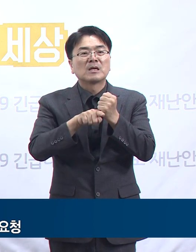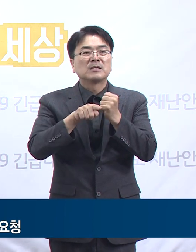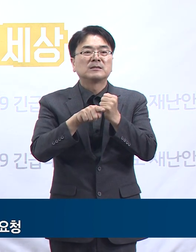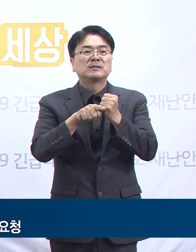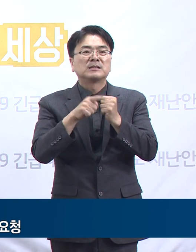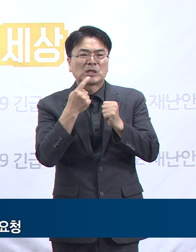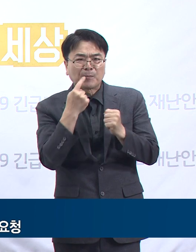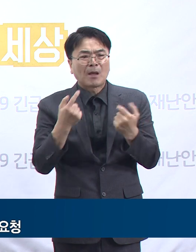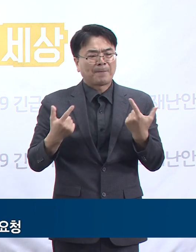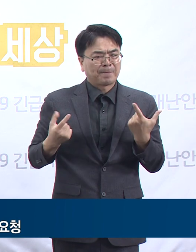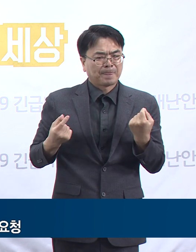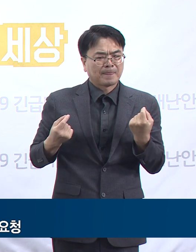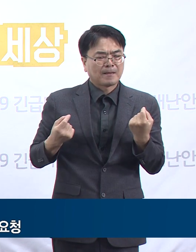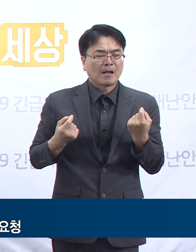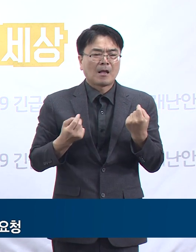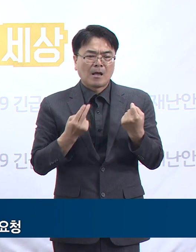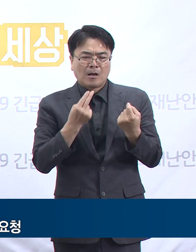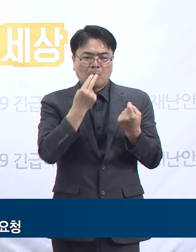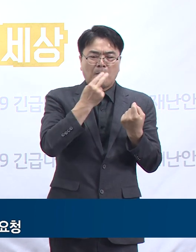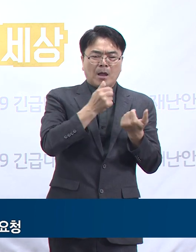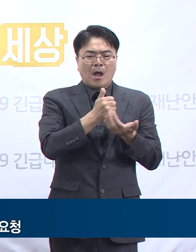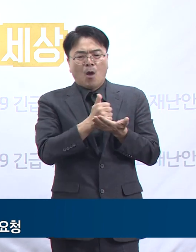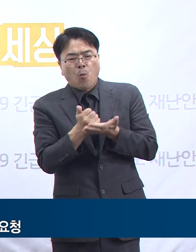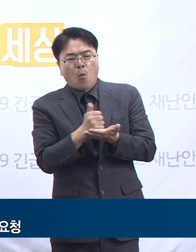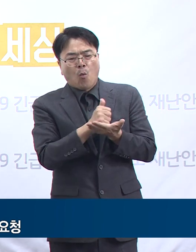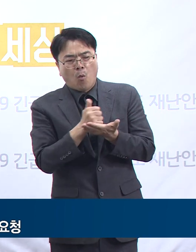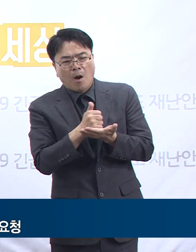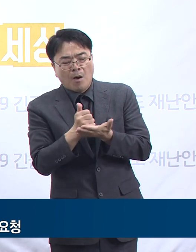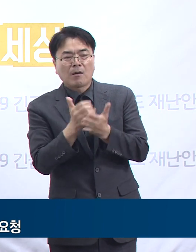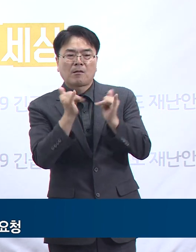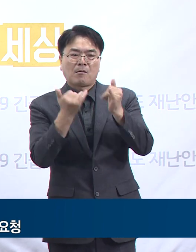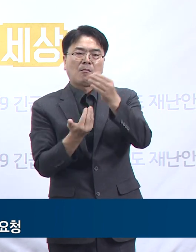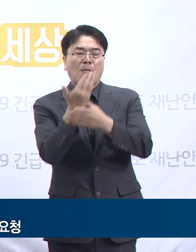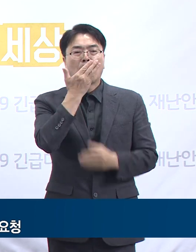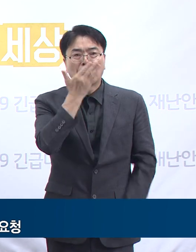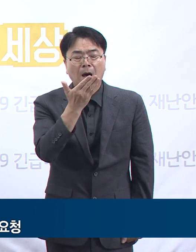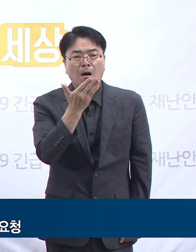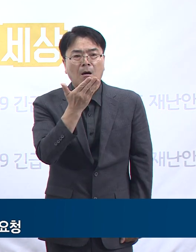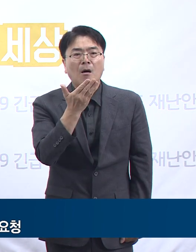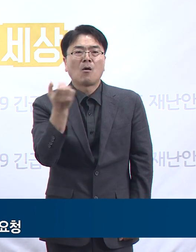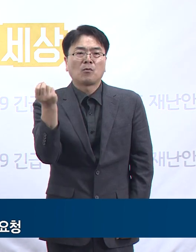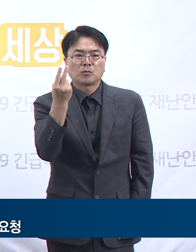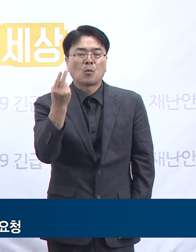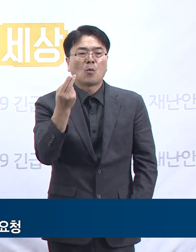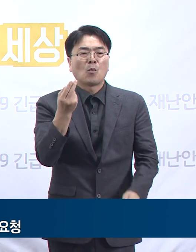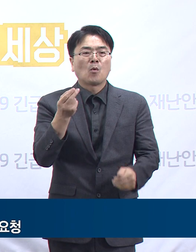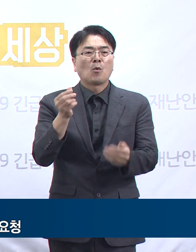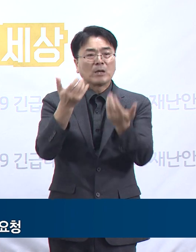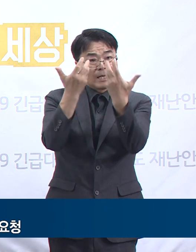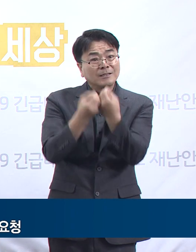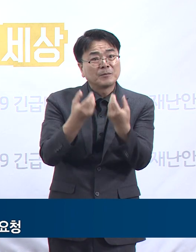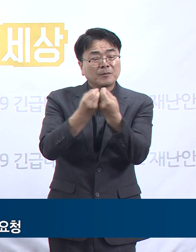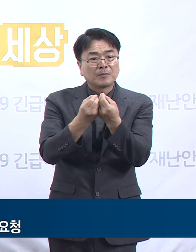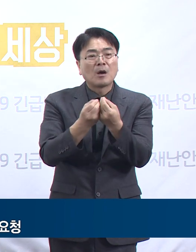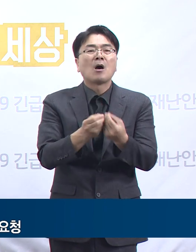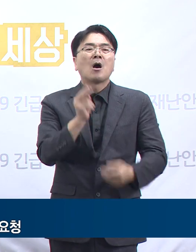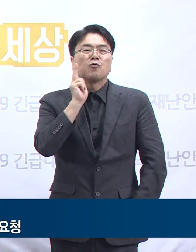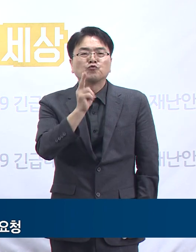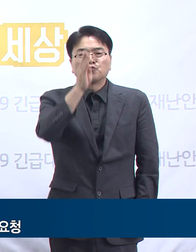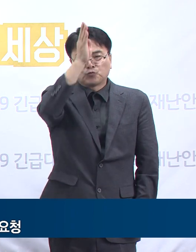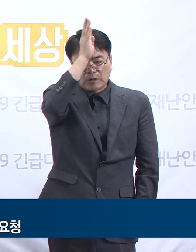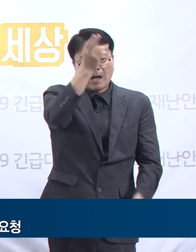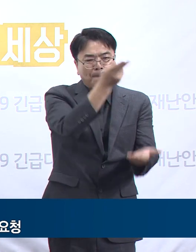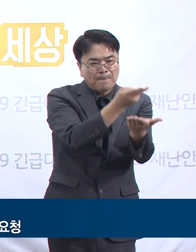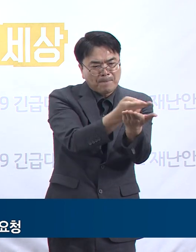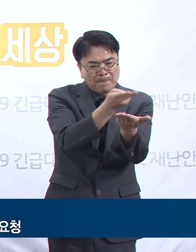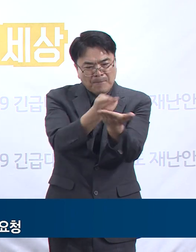생명의 위중환자 발생 가능성이 높다는 얘기가 되고 또 다른 말로 얘기 드리면 그만큼 중환자 병상 부족 우려가